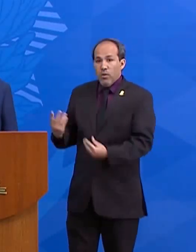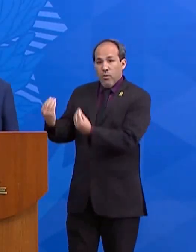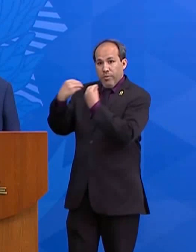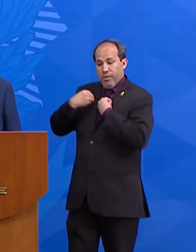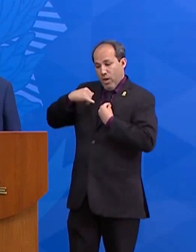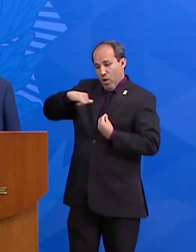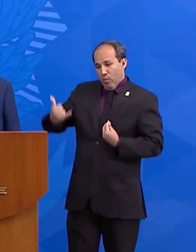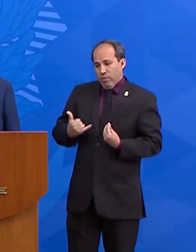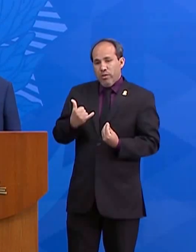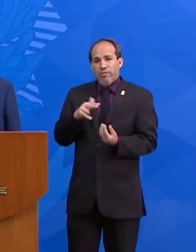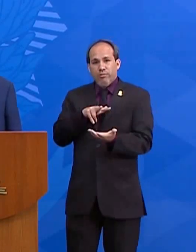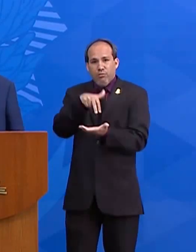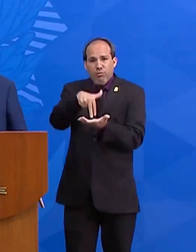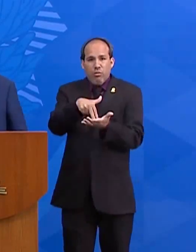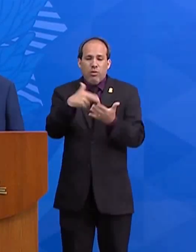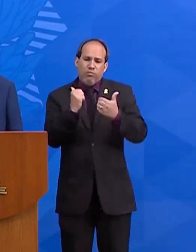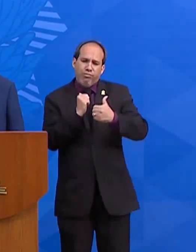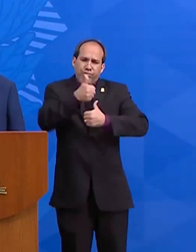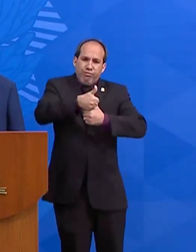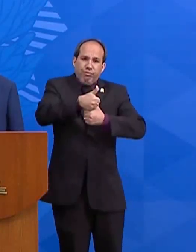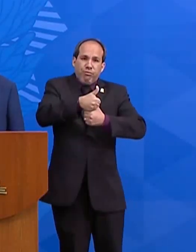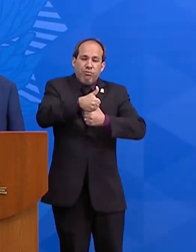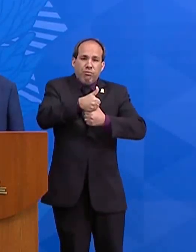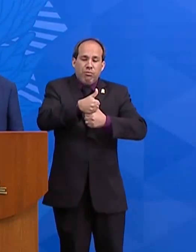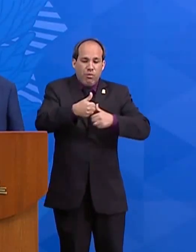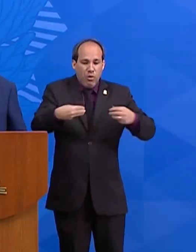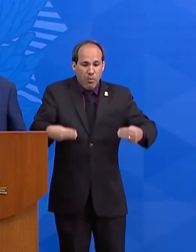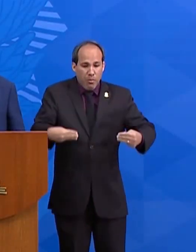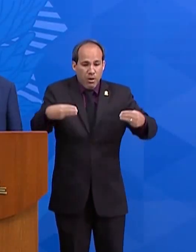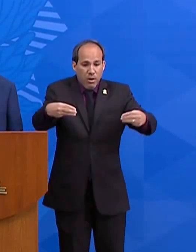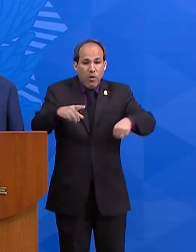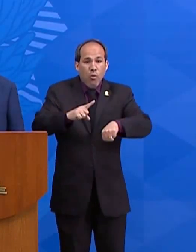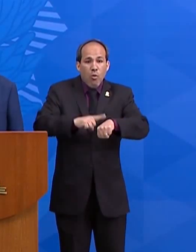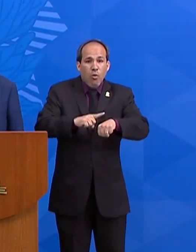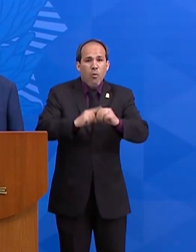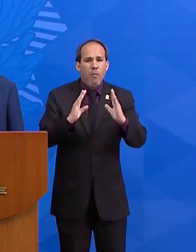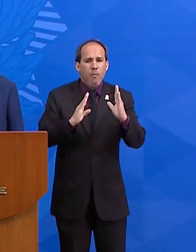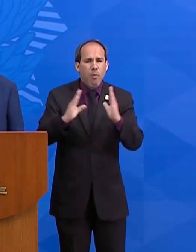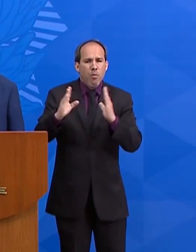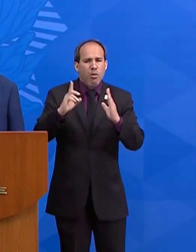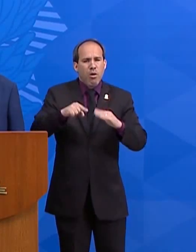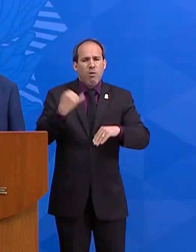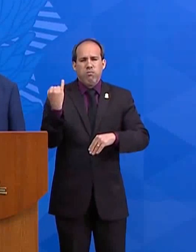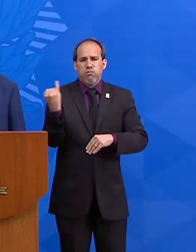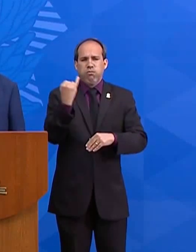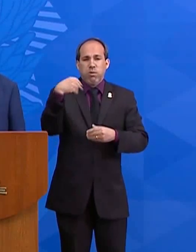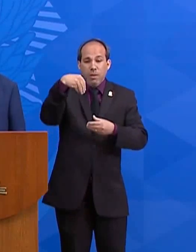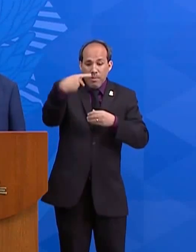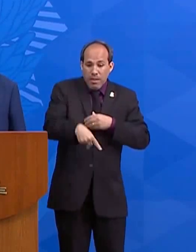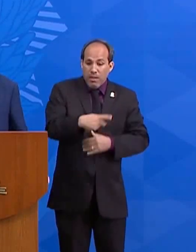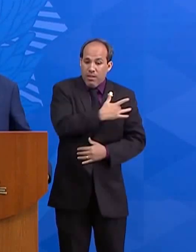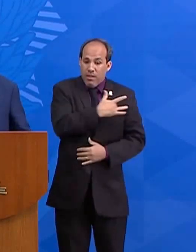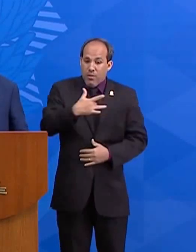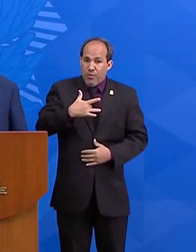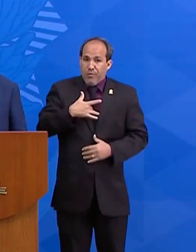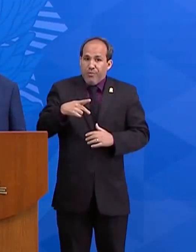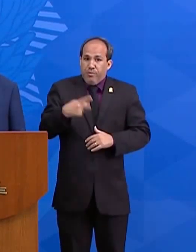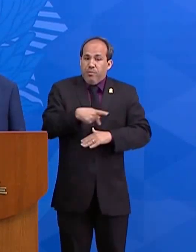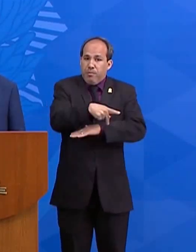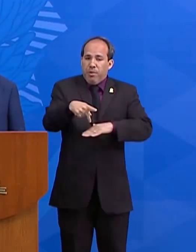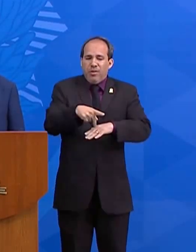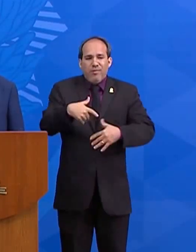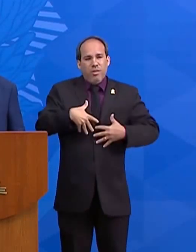Nelson Teich. Nelson fundou e presidiu o Grupo Clínicas Oncológicas Integradas entre 1990